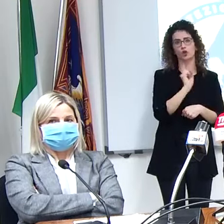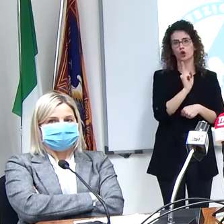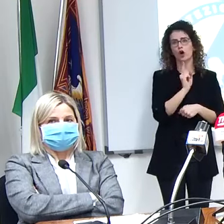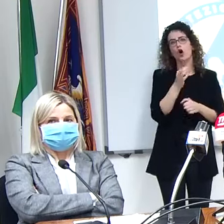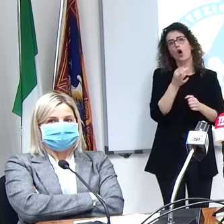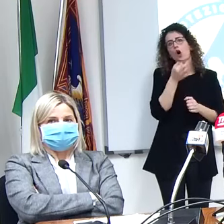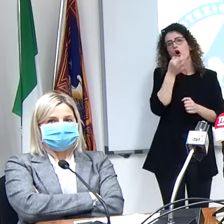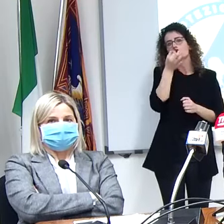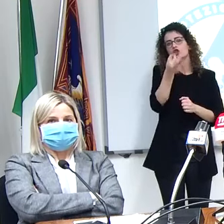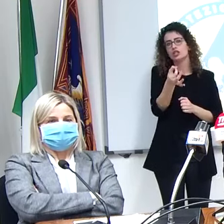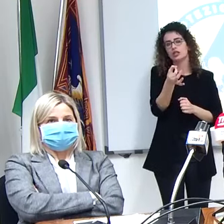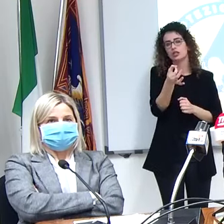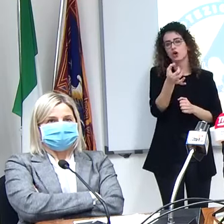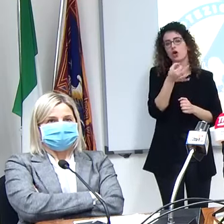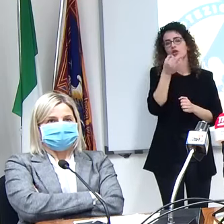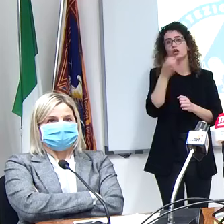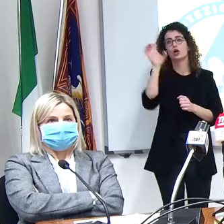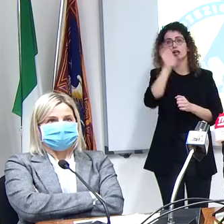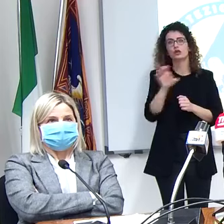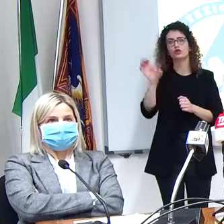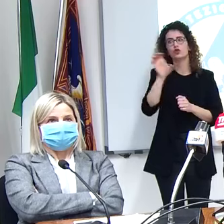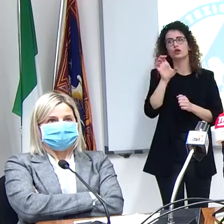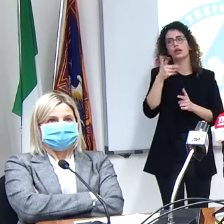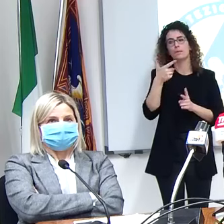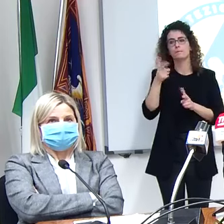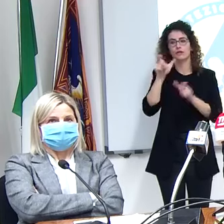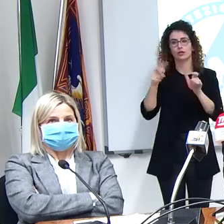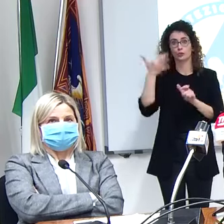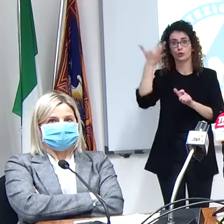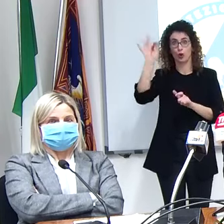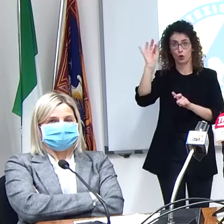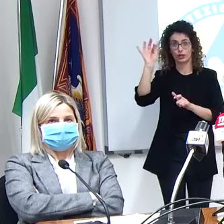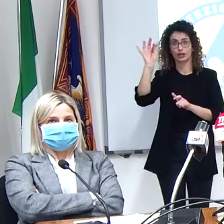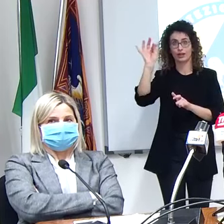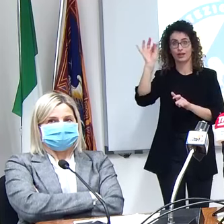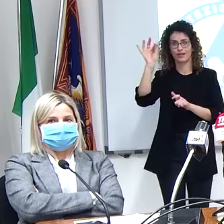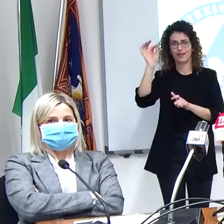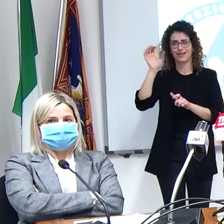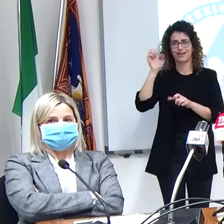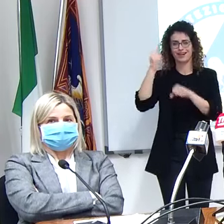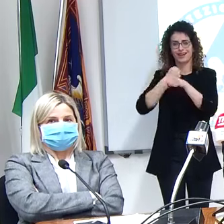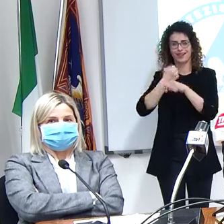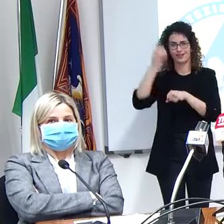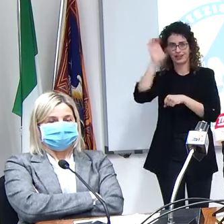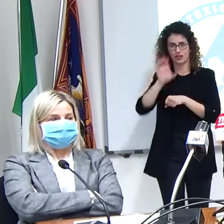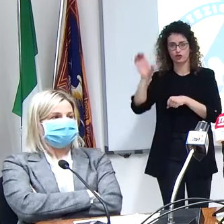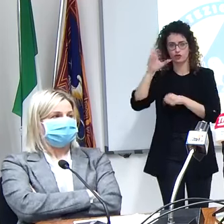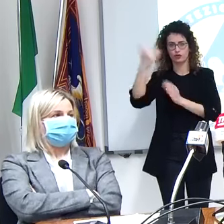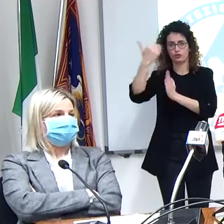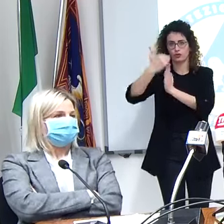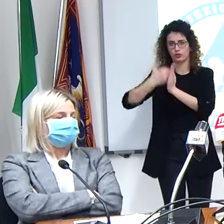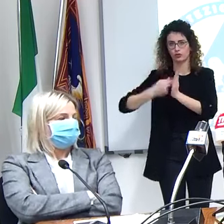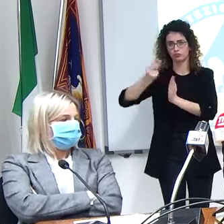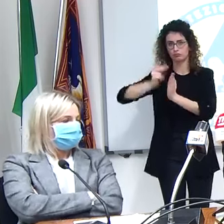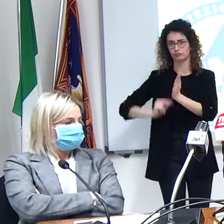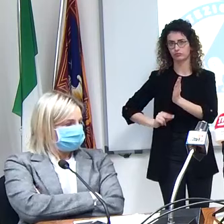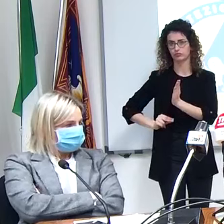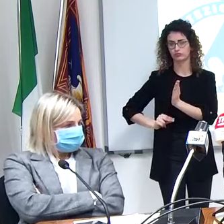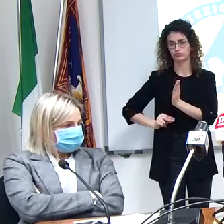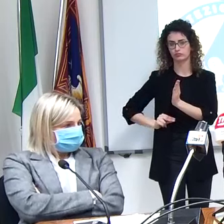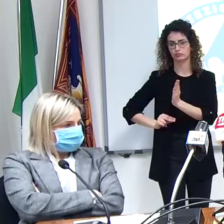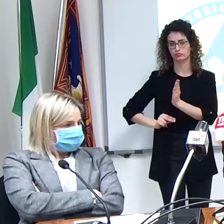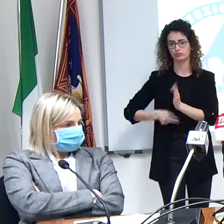la regione o meglio gli specialisti della regione hanno stilato un